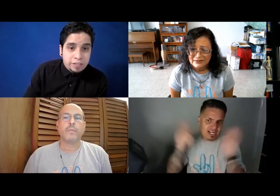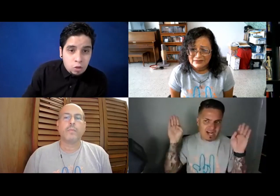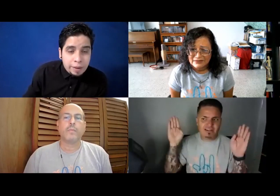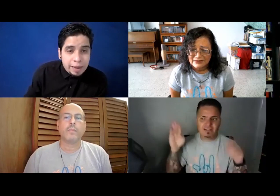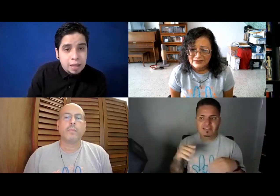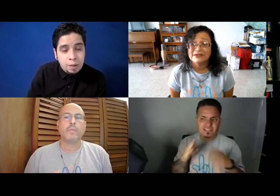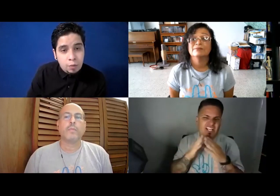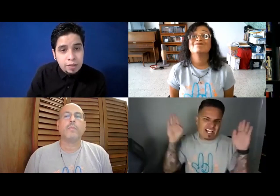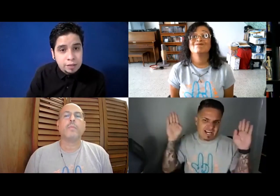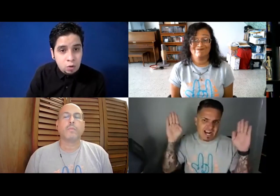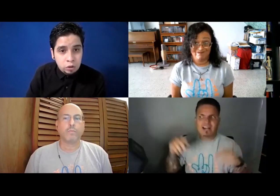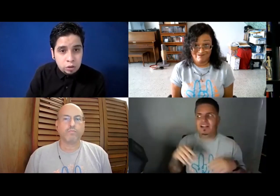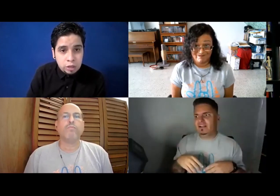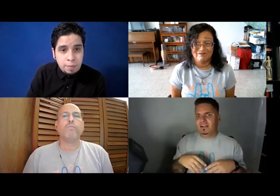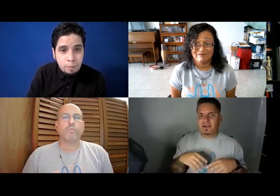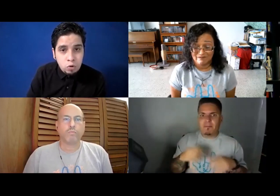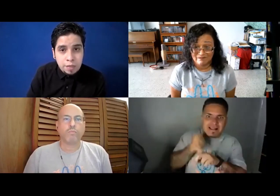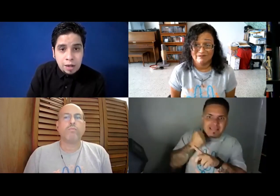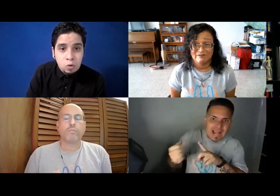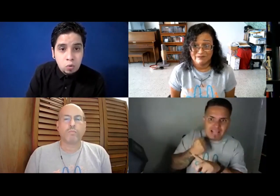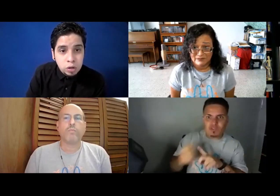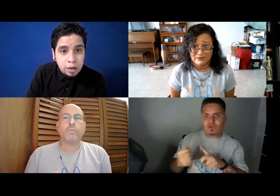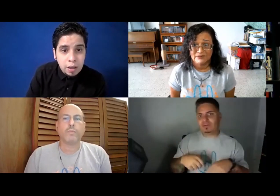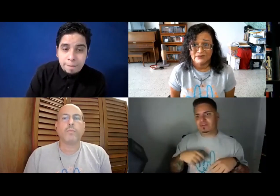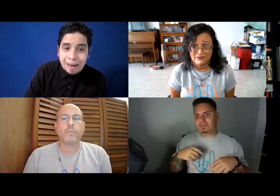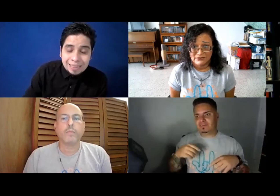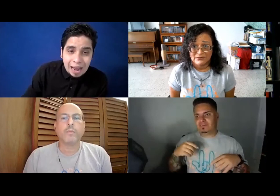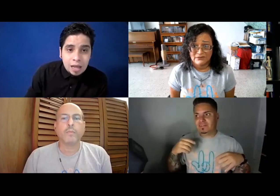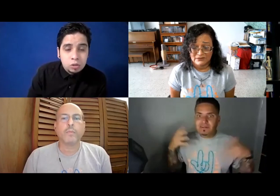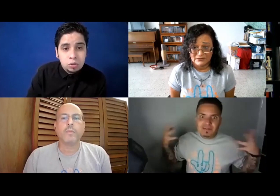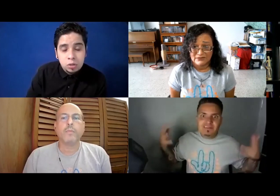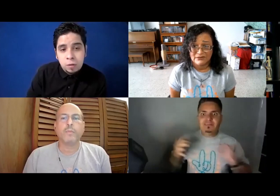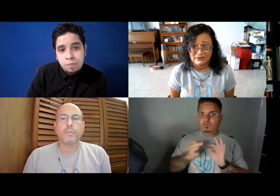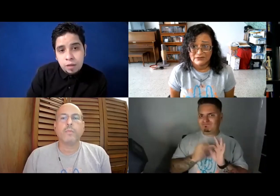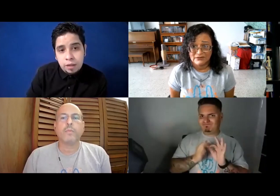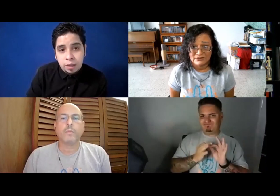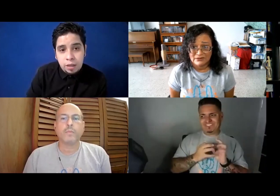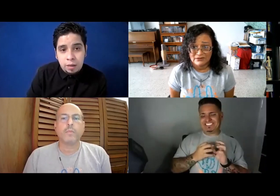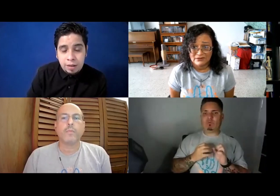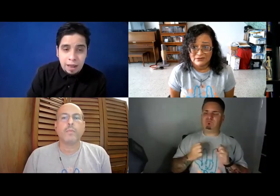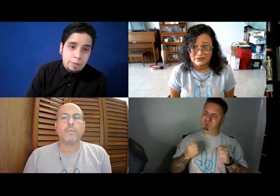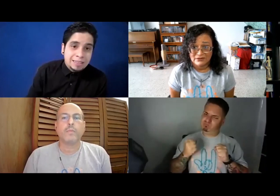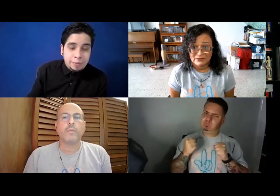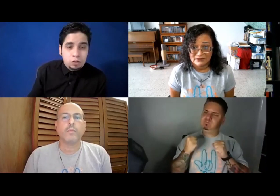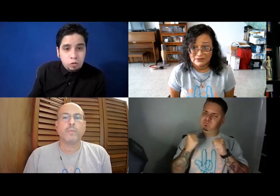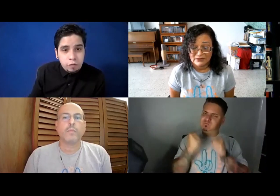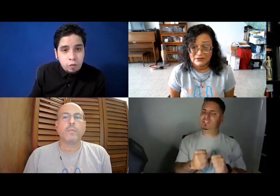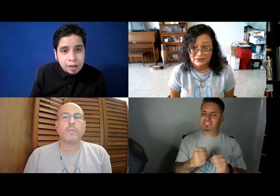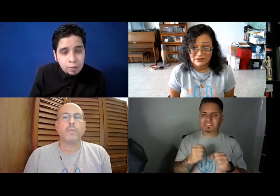violencia doméstica podemos decir que es uno de los temas muy generales que ocurre, maltrato, ¿verdad? Pues las interpretaciones son fuertes porque